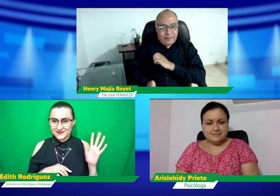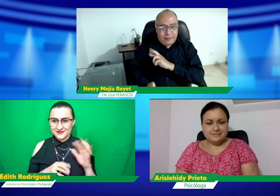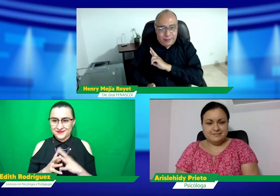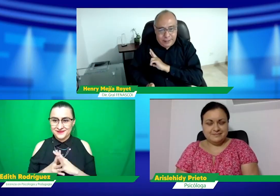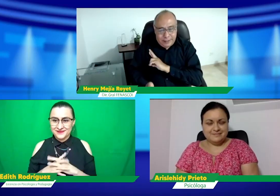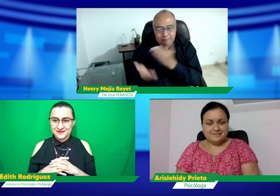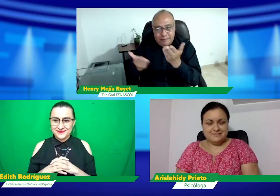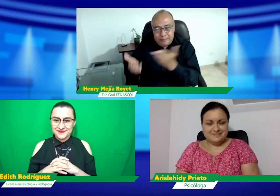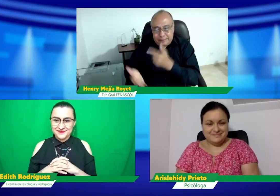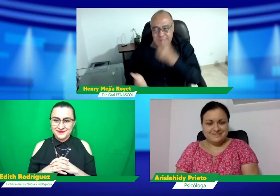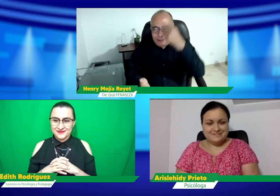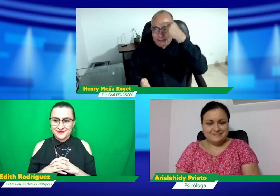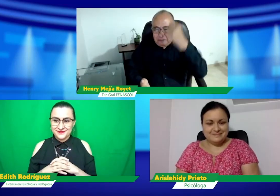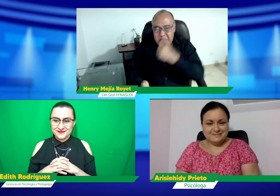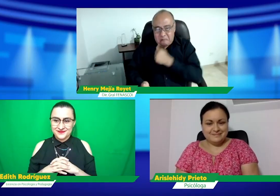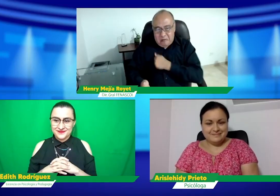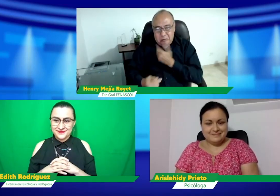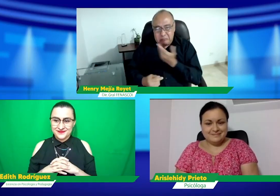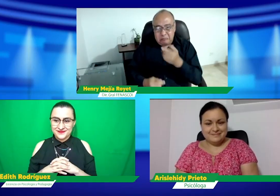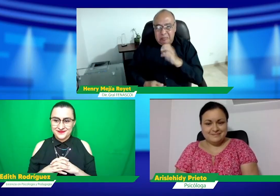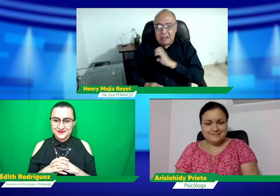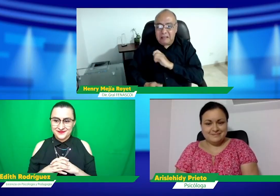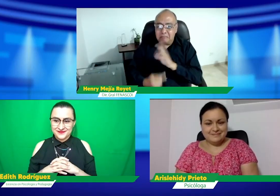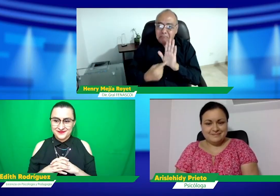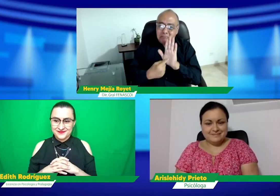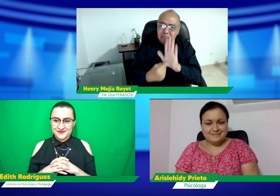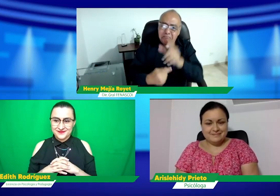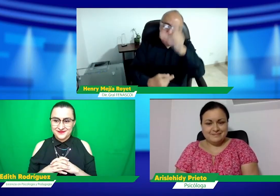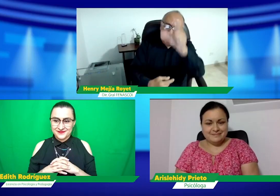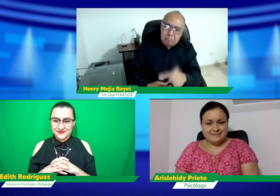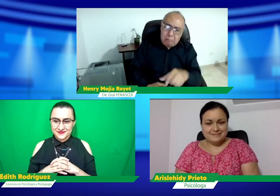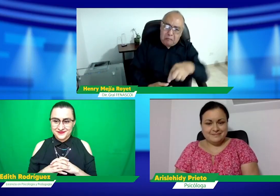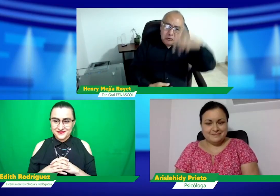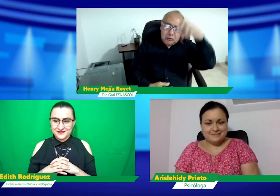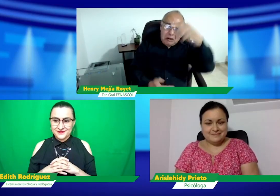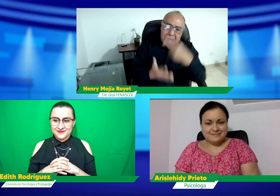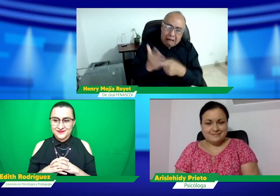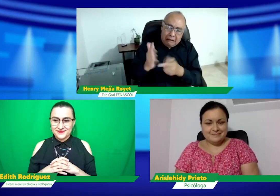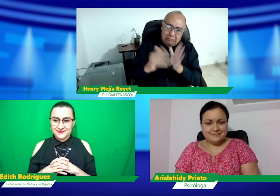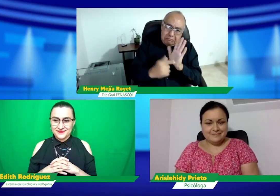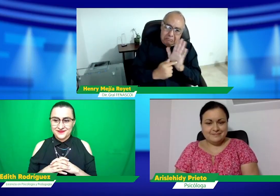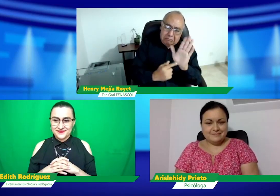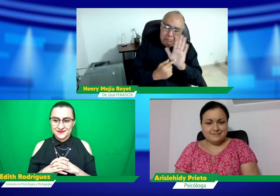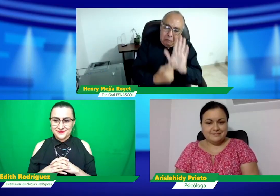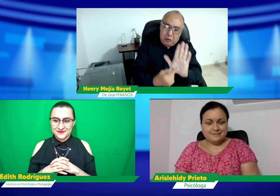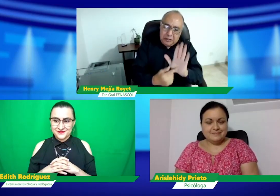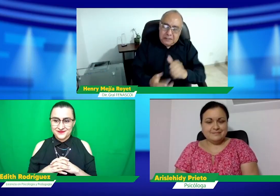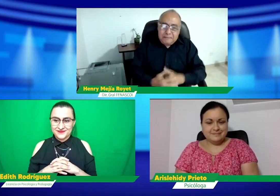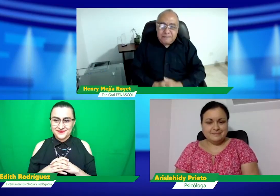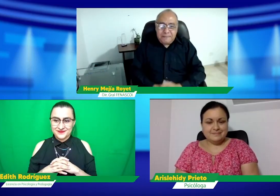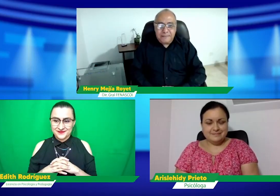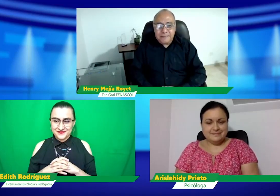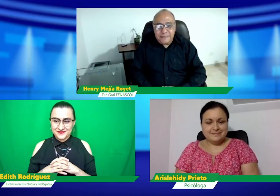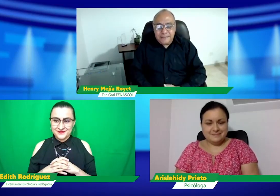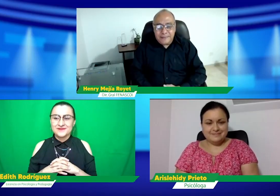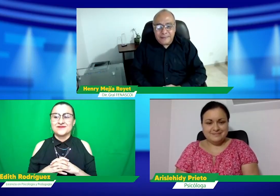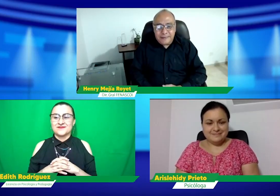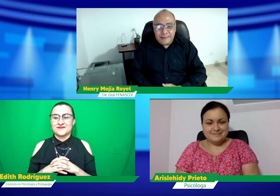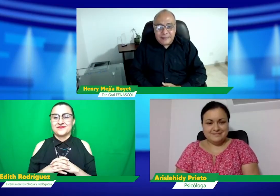Hola Edith, bienvenida Aris Lady. Edith por favor preséntate, coméntanos tu profesión.